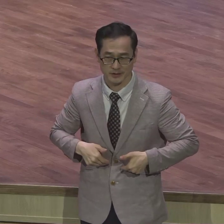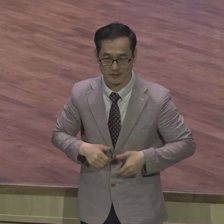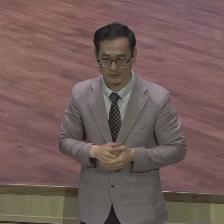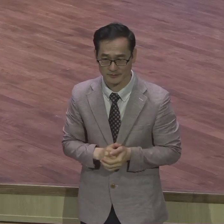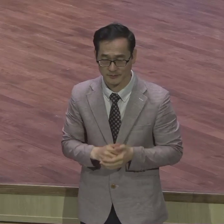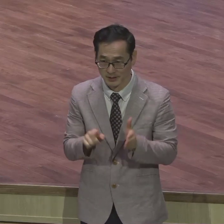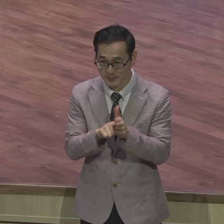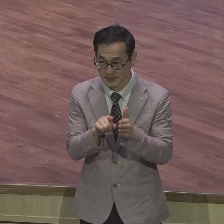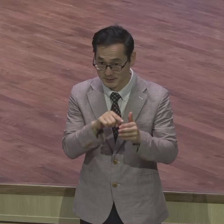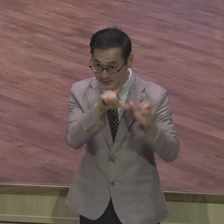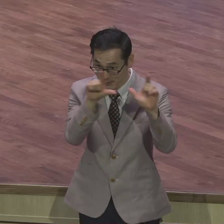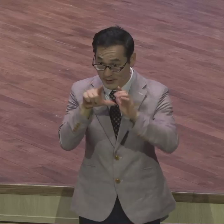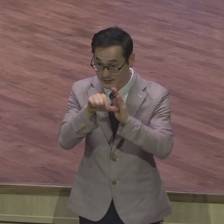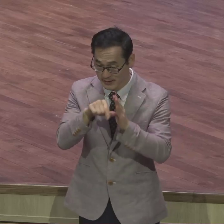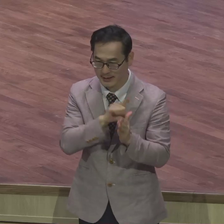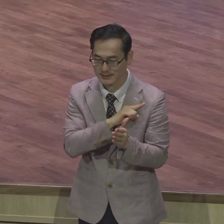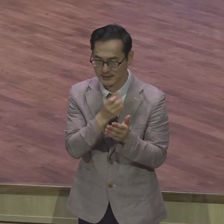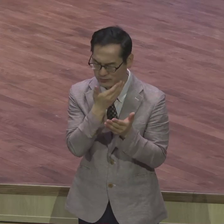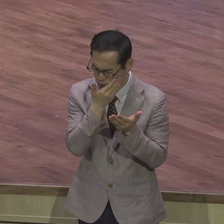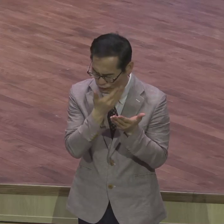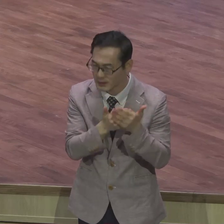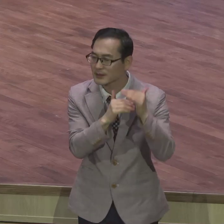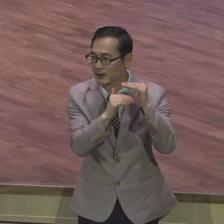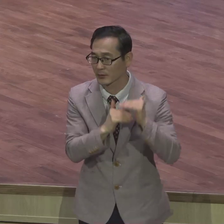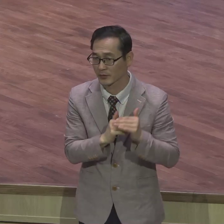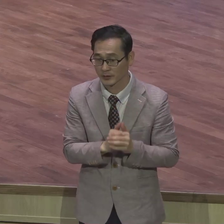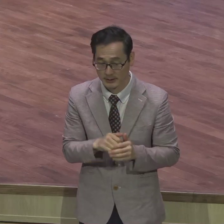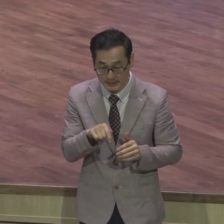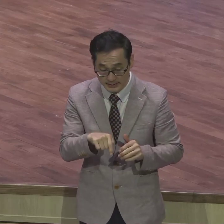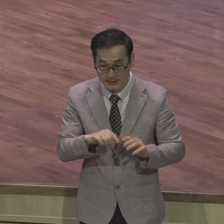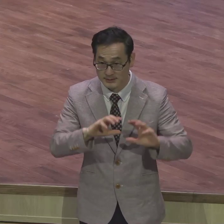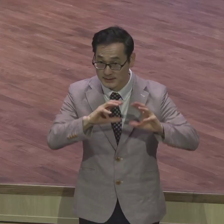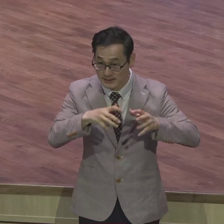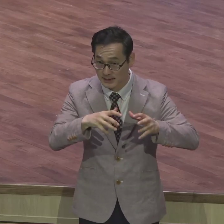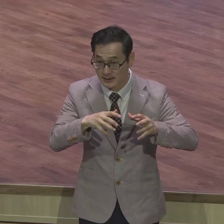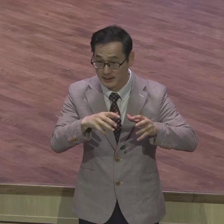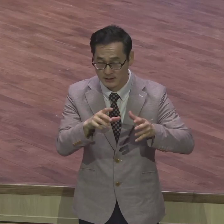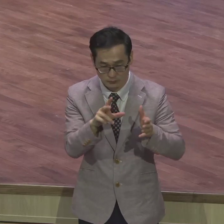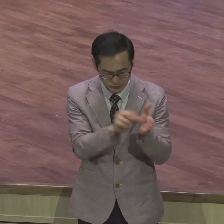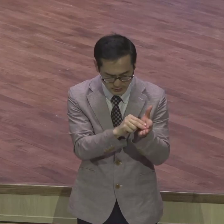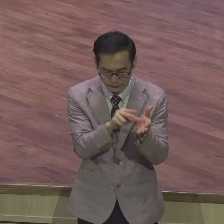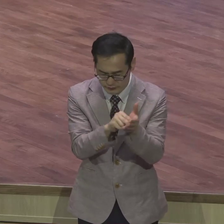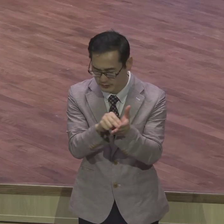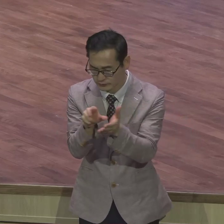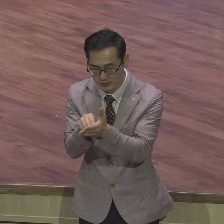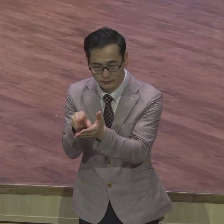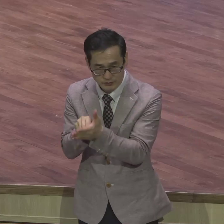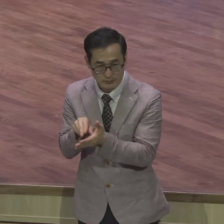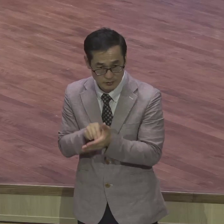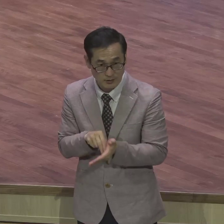말씀이에요 이 땅에서 발생되는 모든 사건, 문제 다